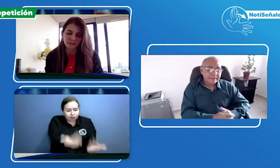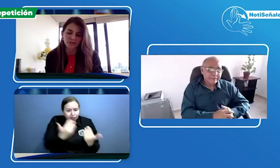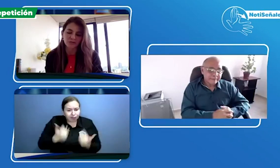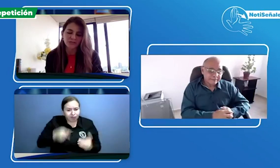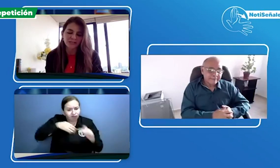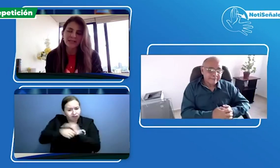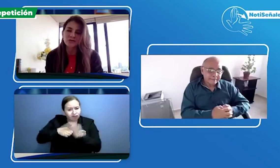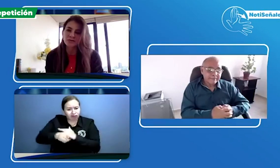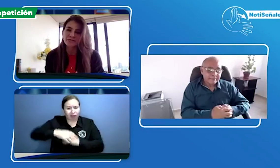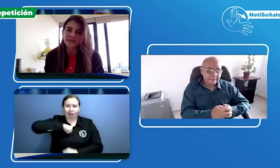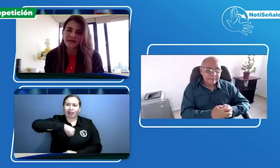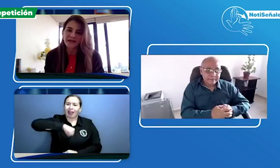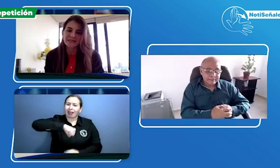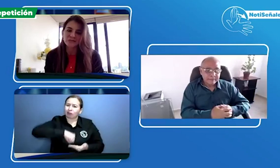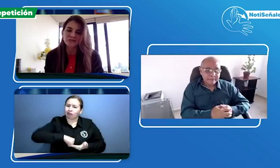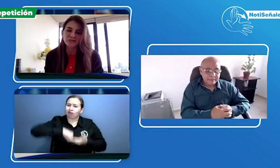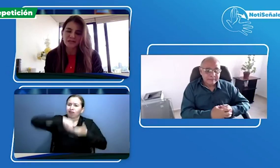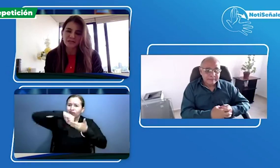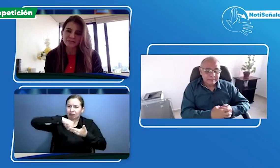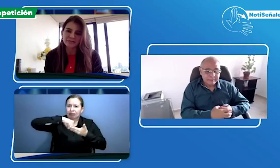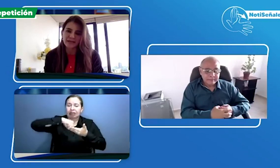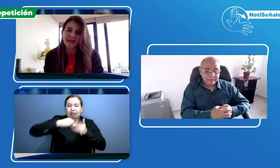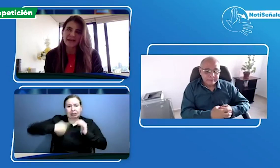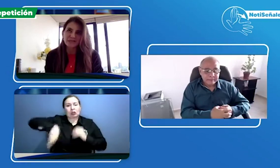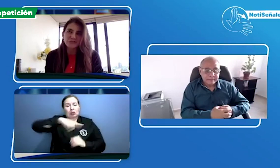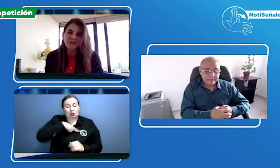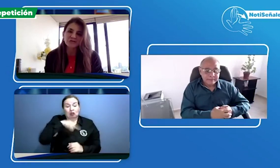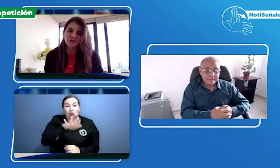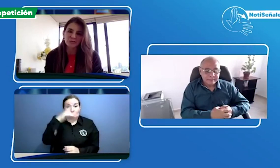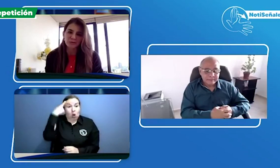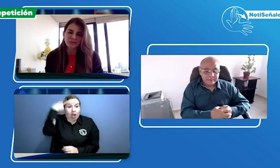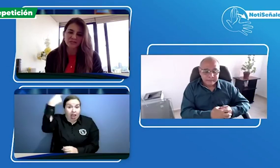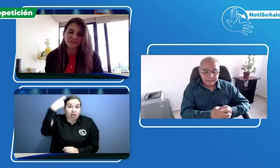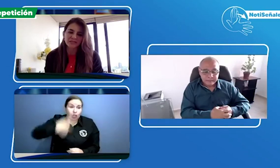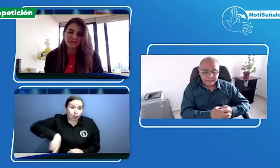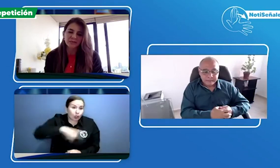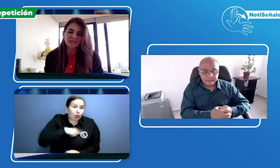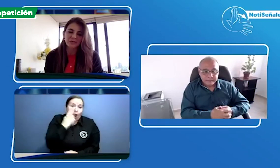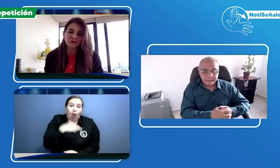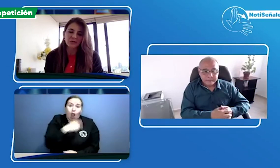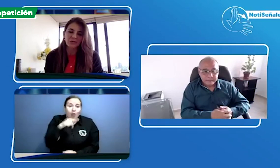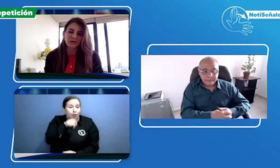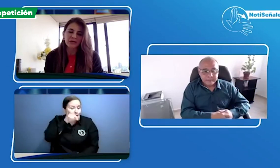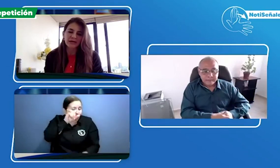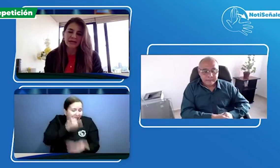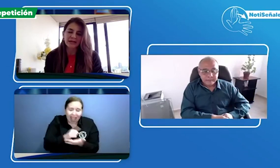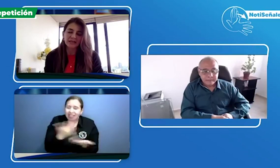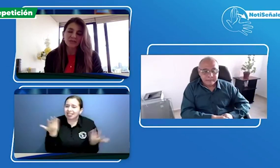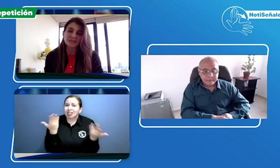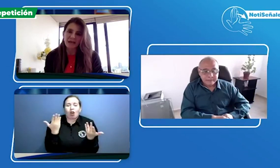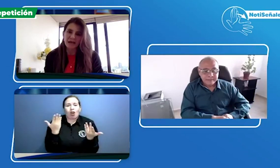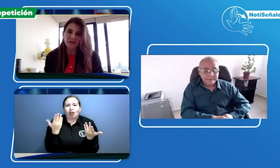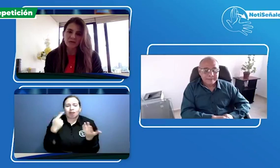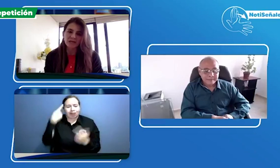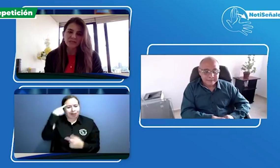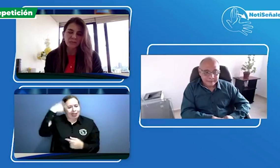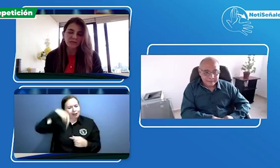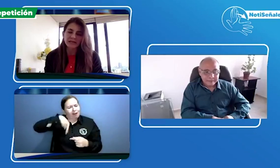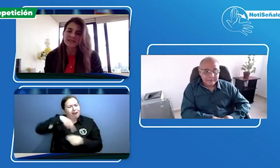entonces en eso está nuestro reto en eso está nuestro compromiso nuestro reto este año es poner las